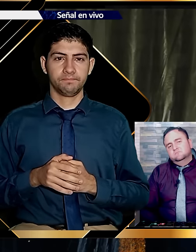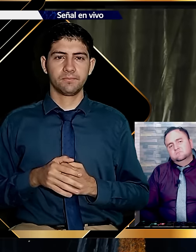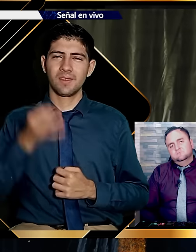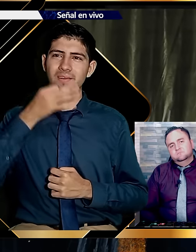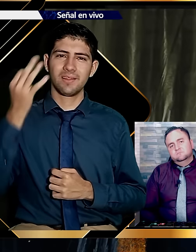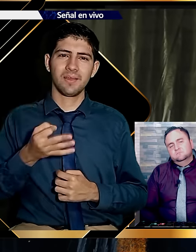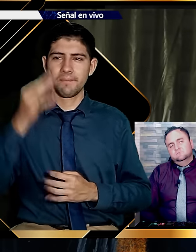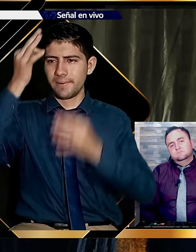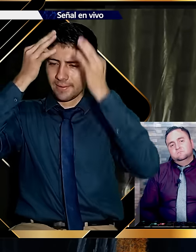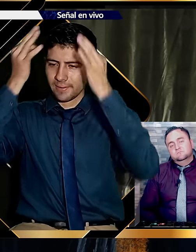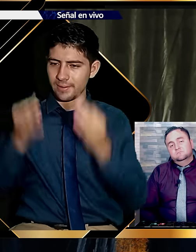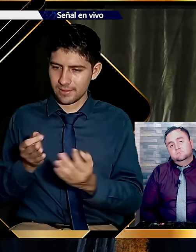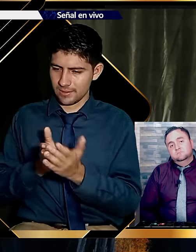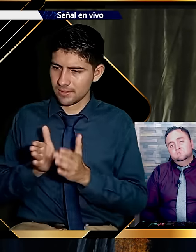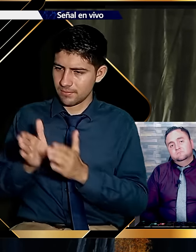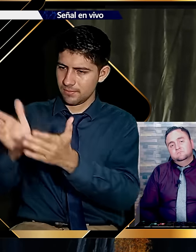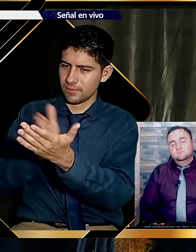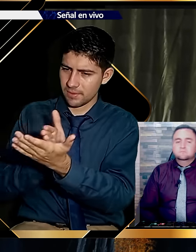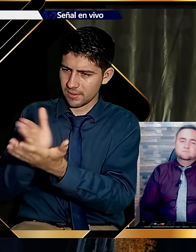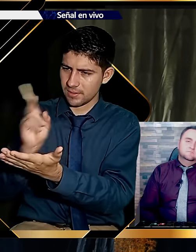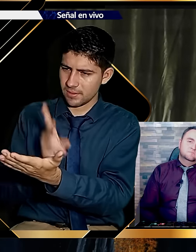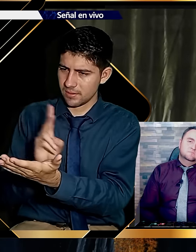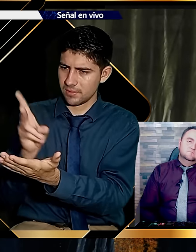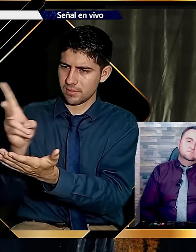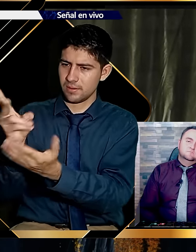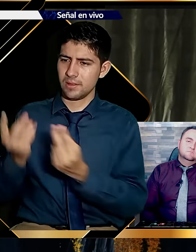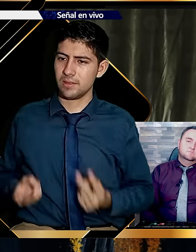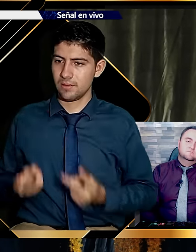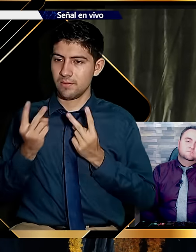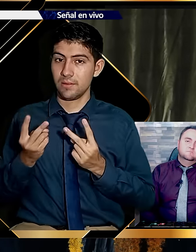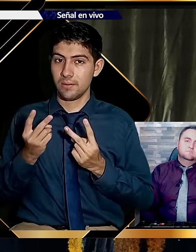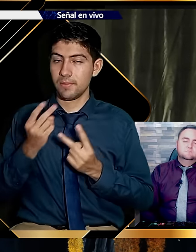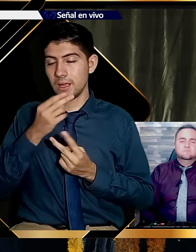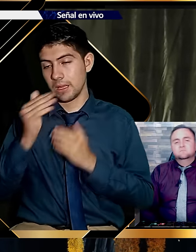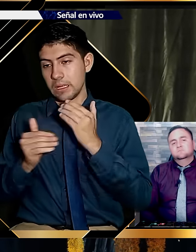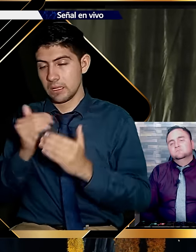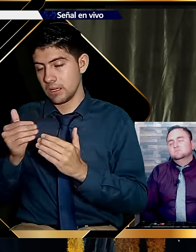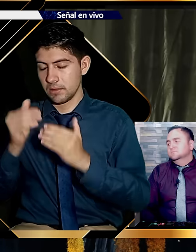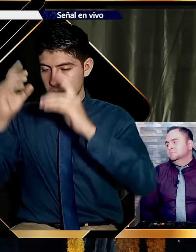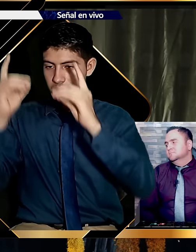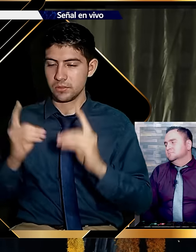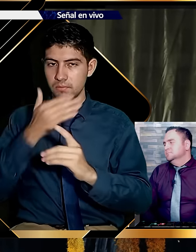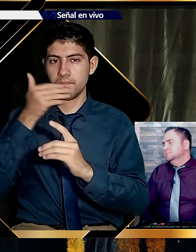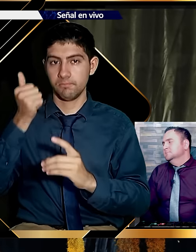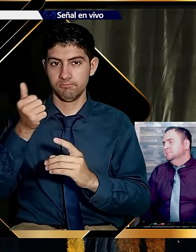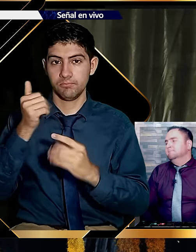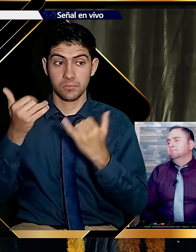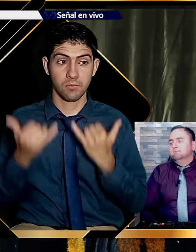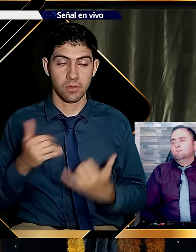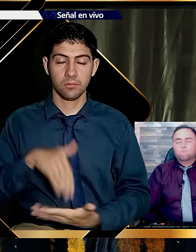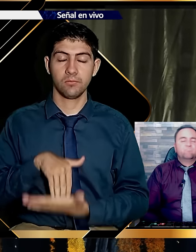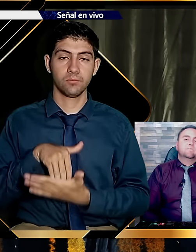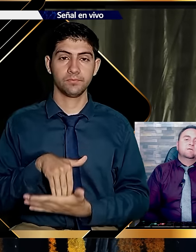La verdad es para creerla. El camino es para transitarlo. Y la vida para tomar las mejores decisiones.